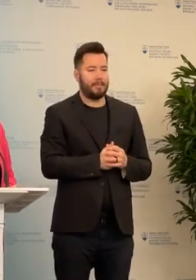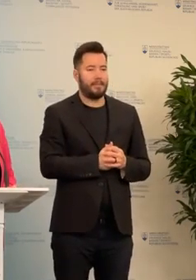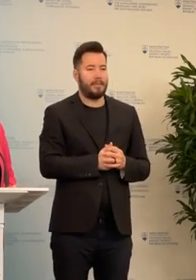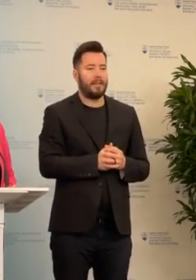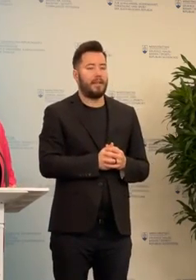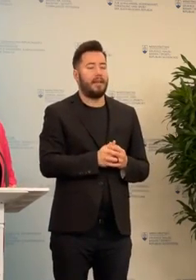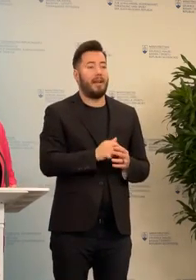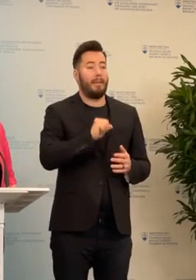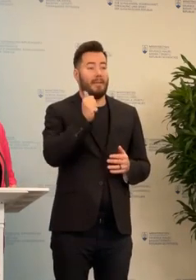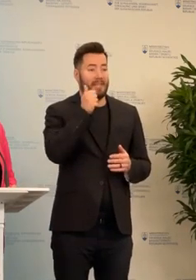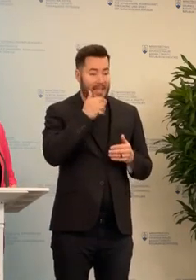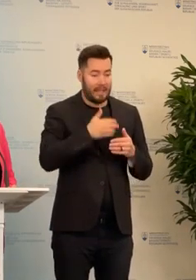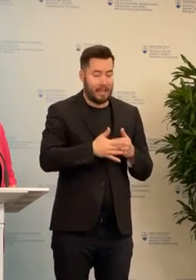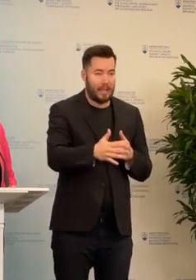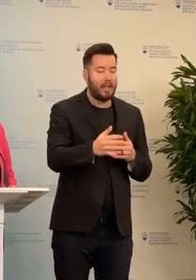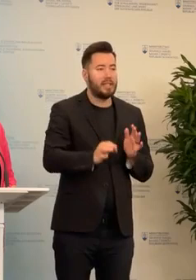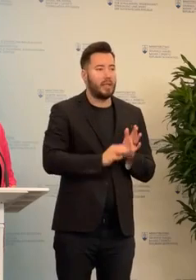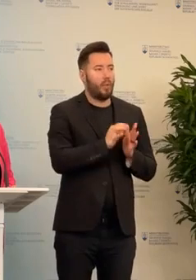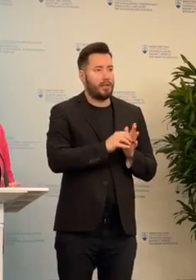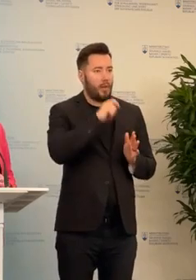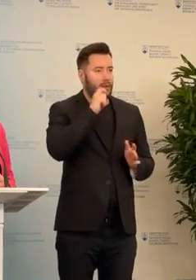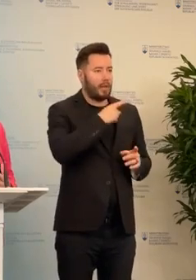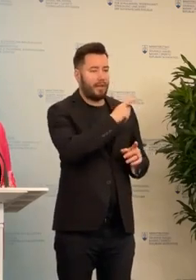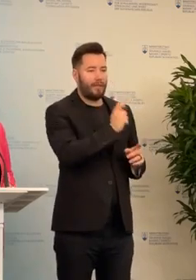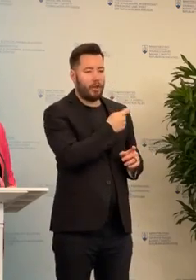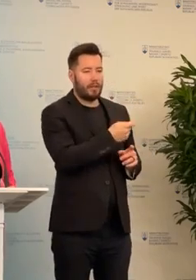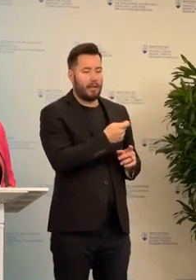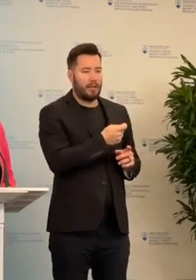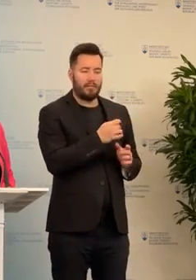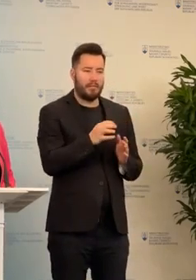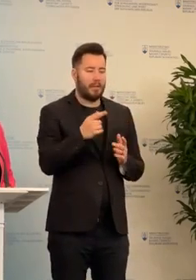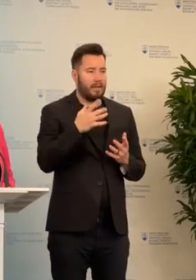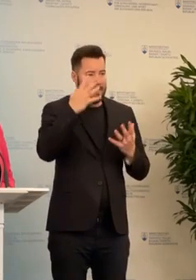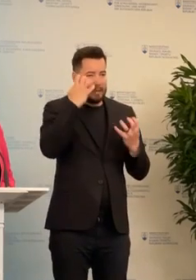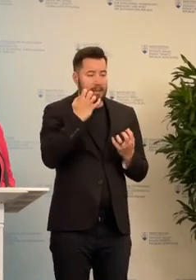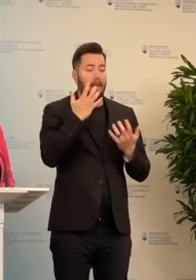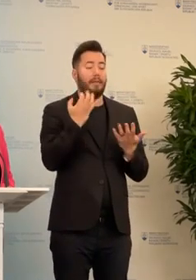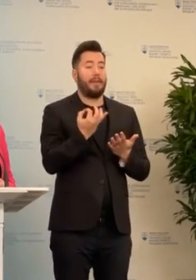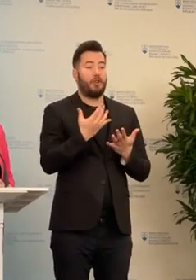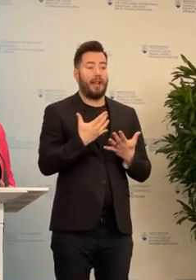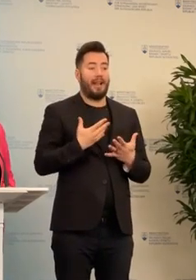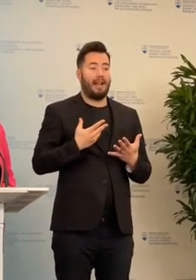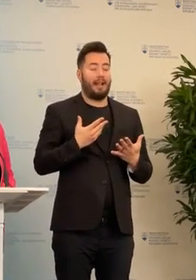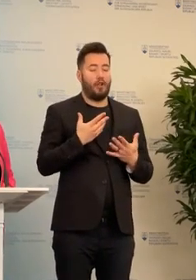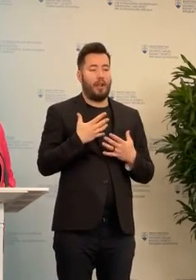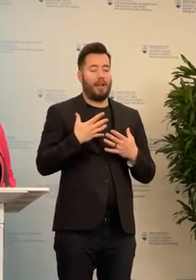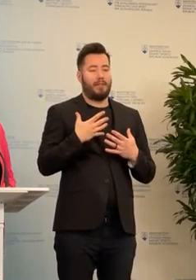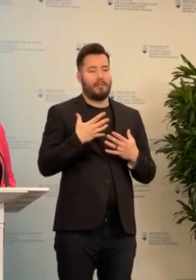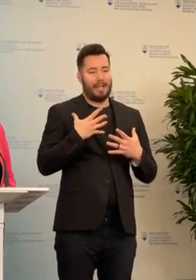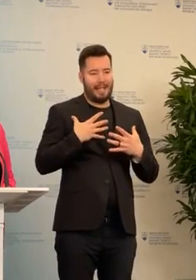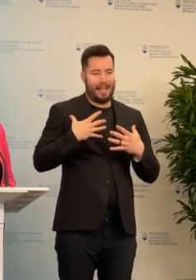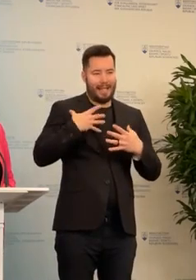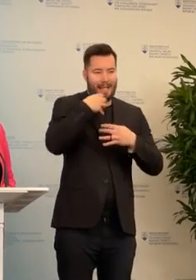v tých prvých dňoch veľmi ťažko zvládali situáciu a napríklad účasť alebo teda činnosť intervenčný týmo bola zameraná aj na to alebo psychológov,